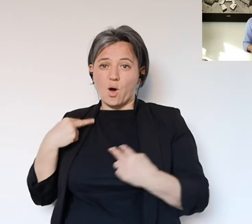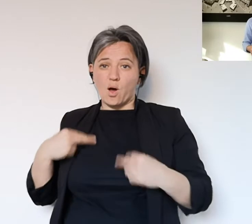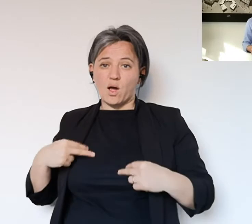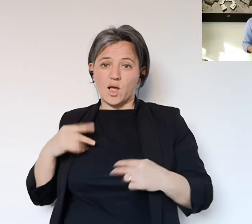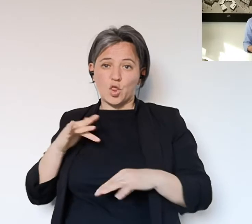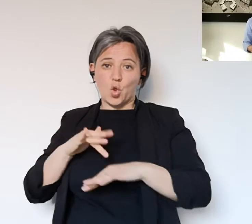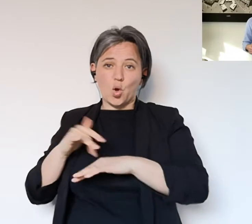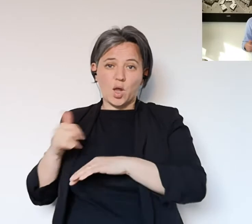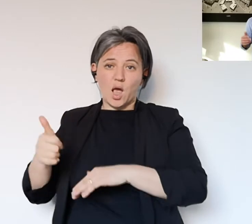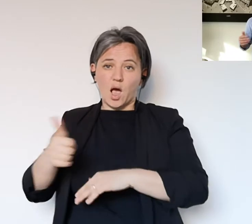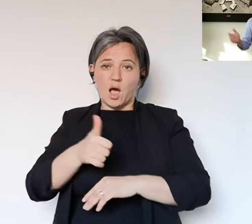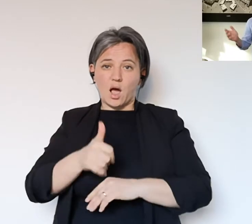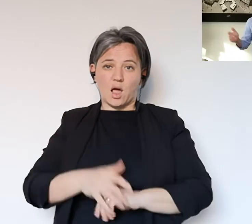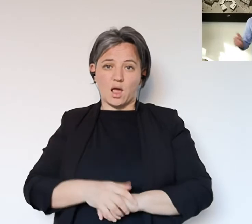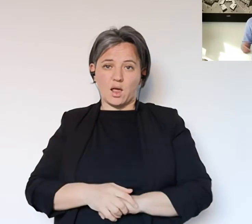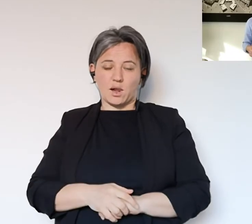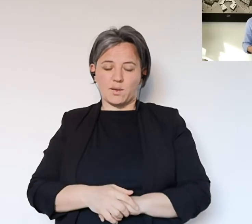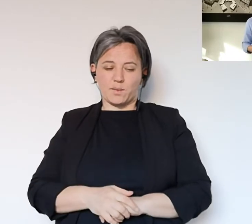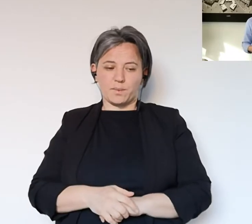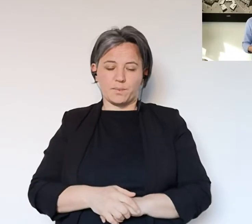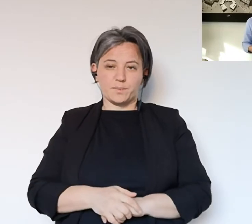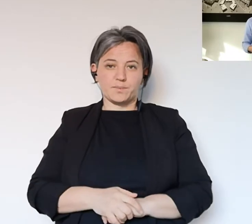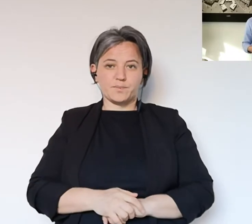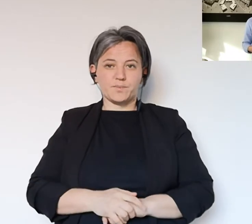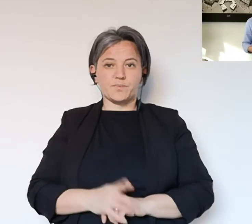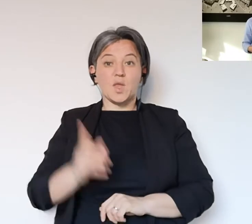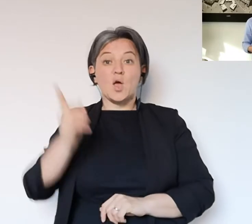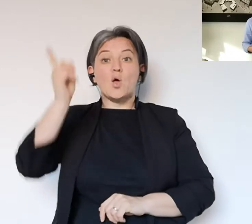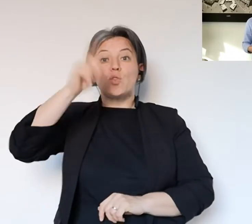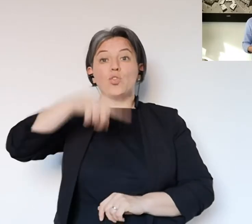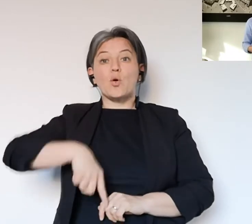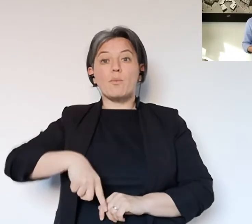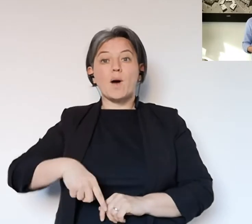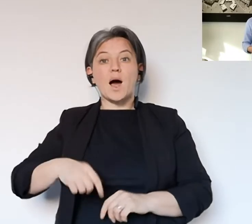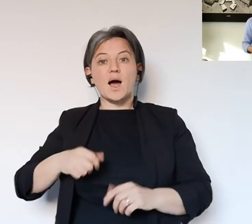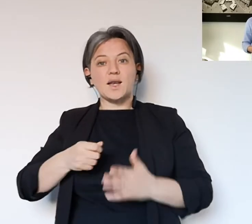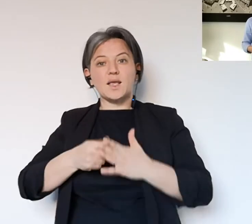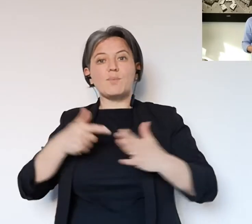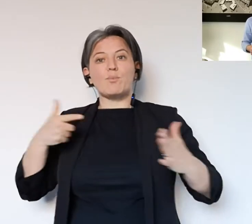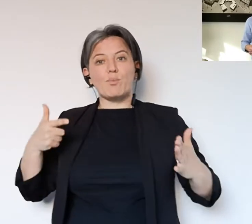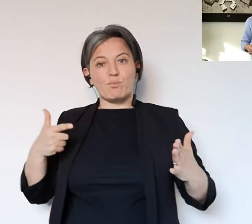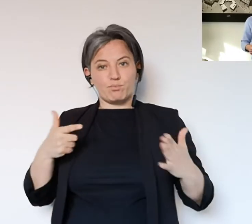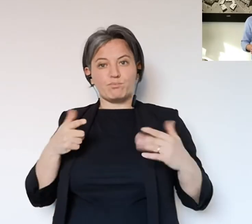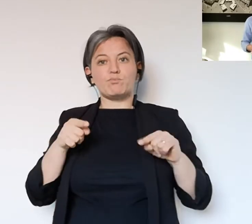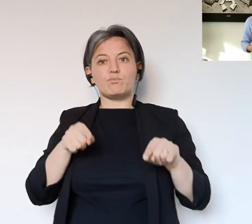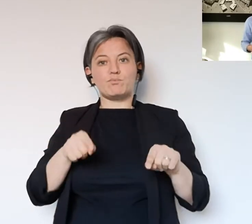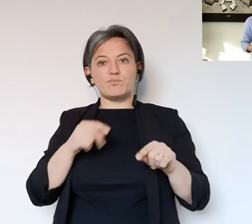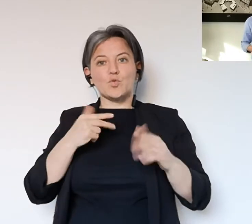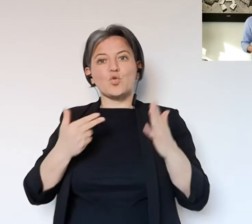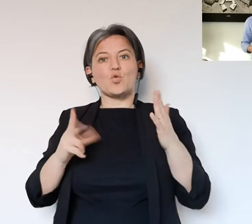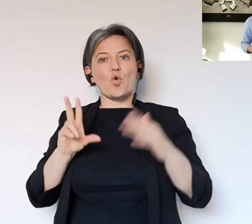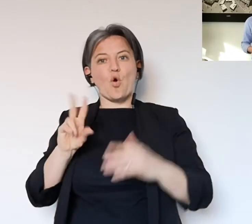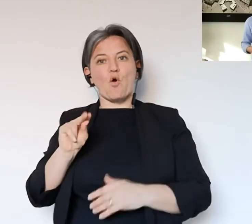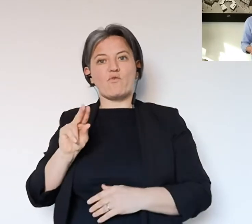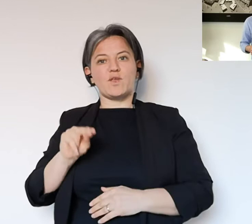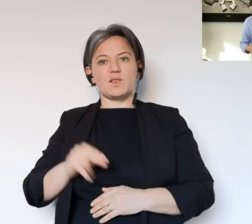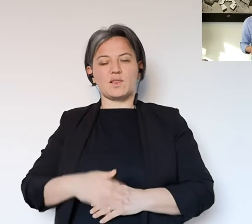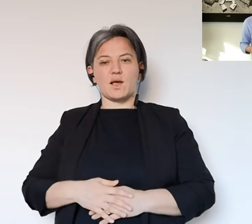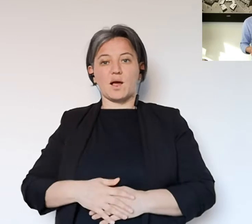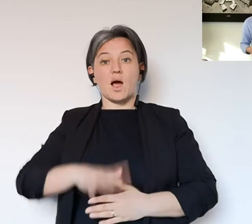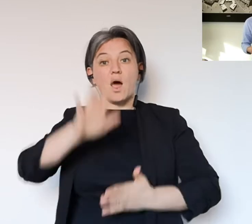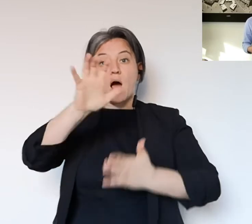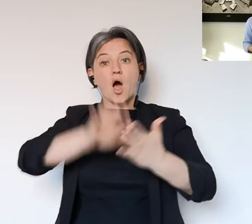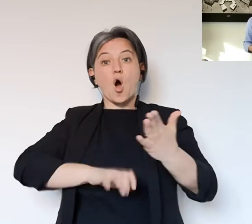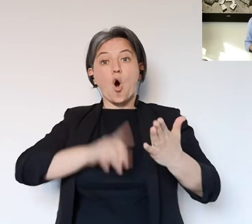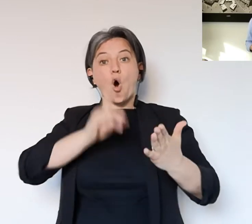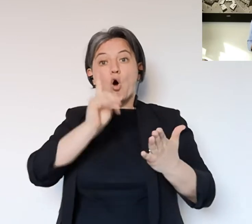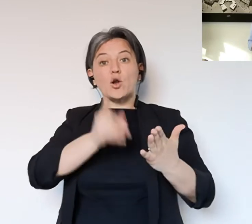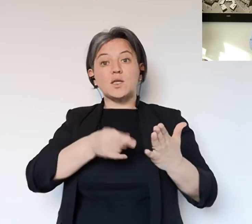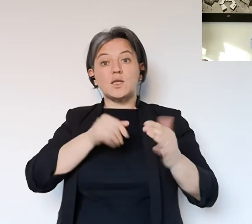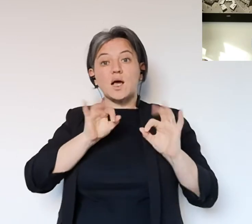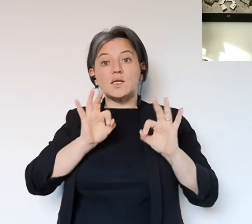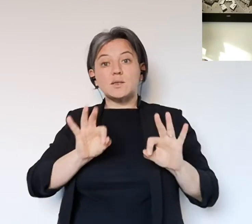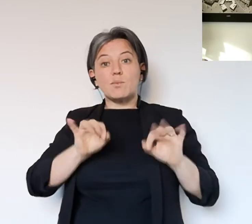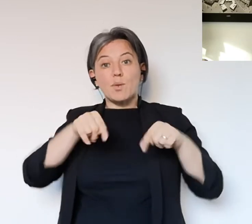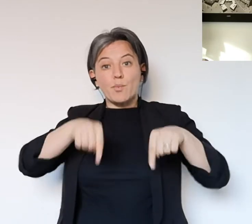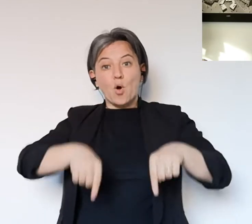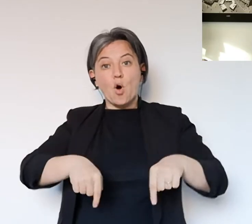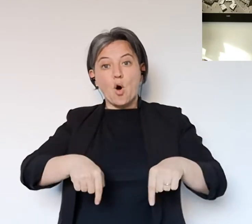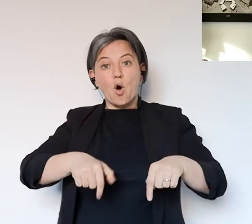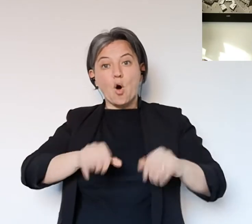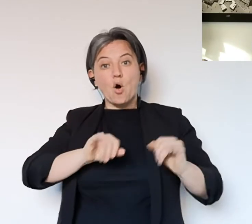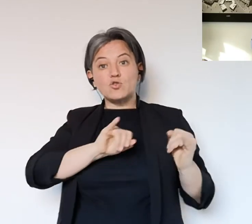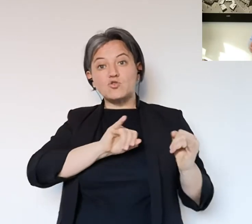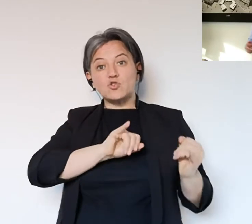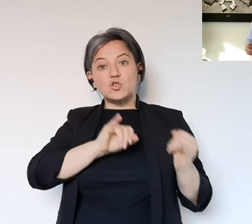lungo che stiamo vivendo. Da domani alcune importanti